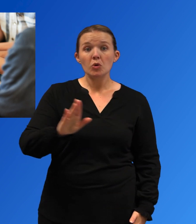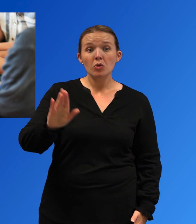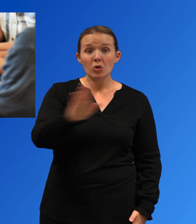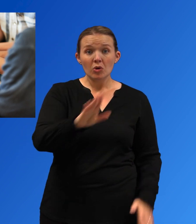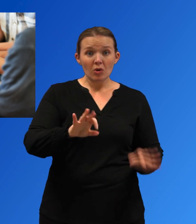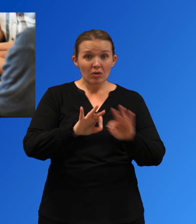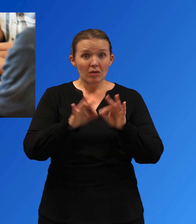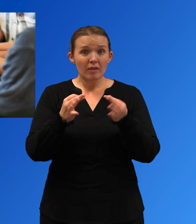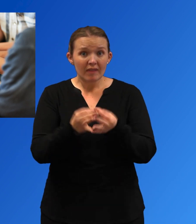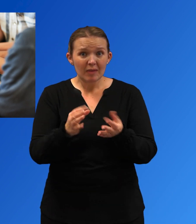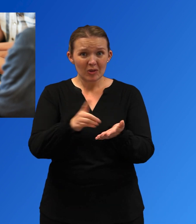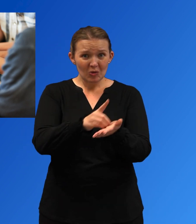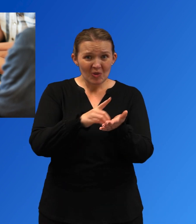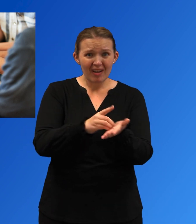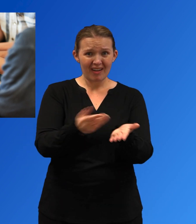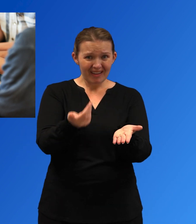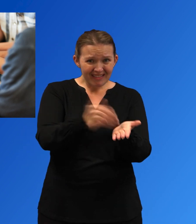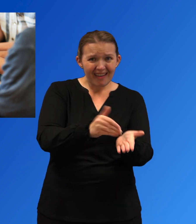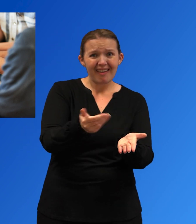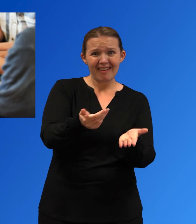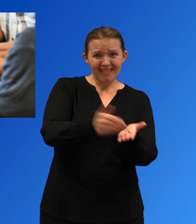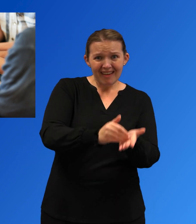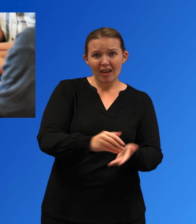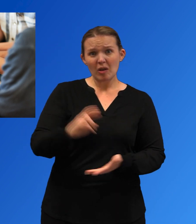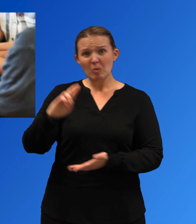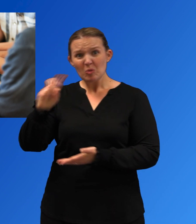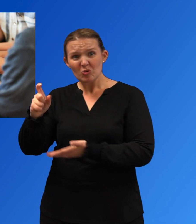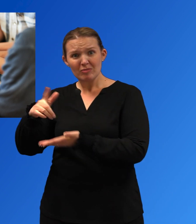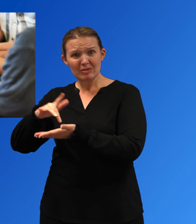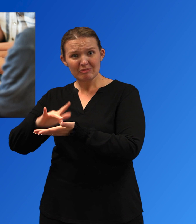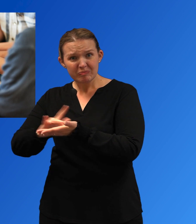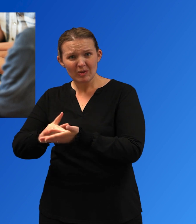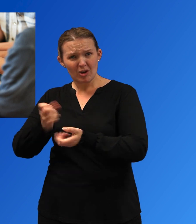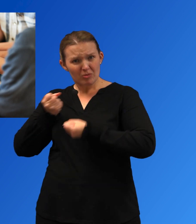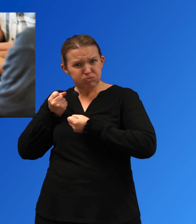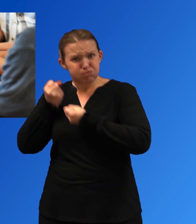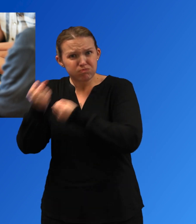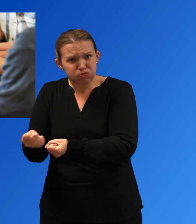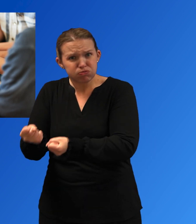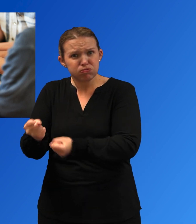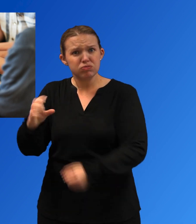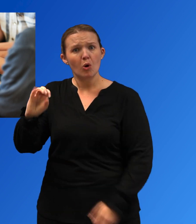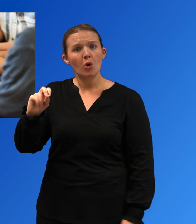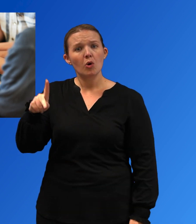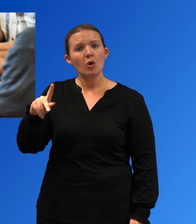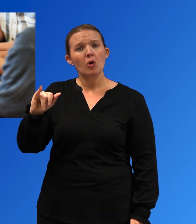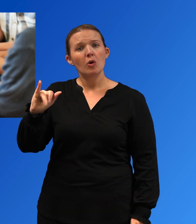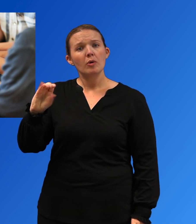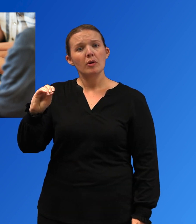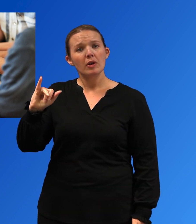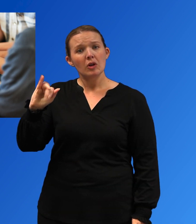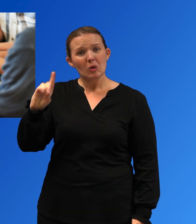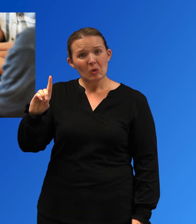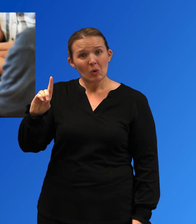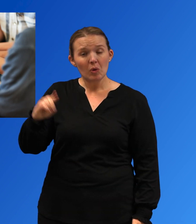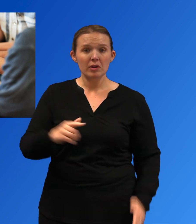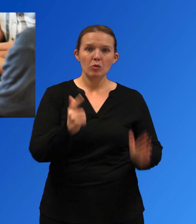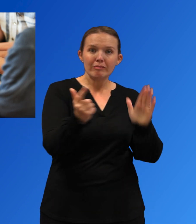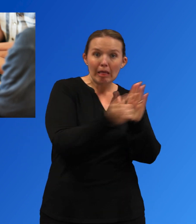Pídale a su médico o farmacéutico una receta de naloxona u obténgala de una organización local